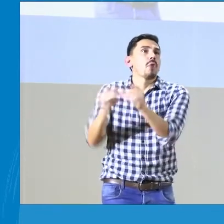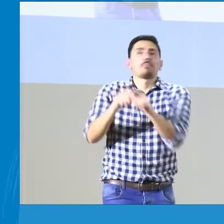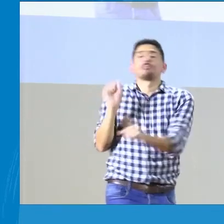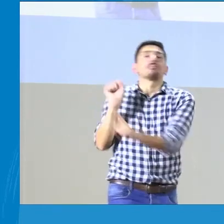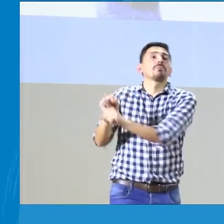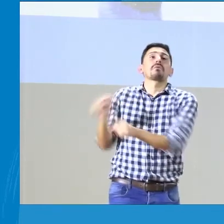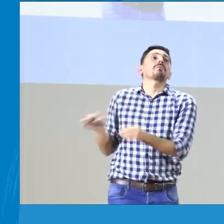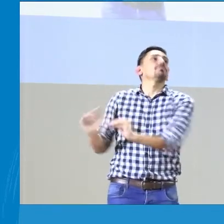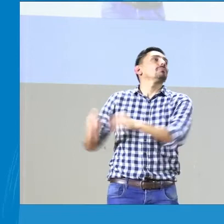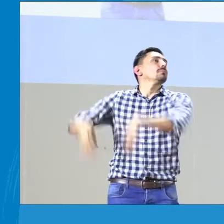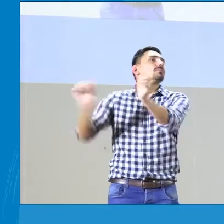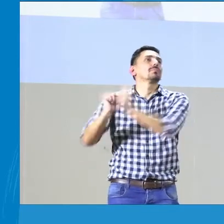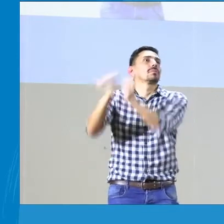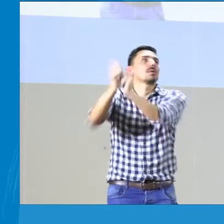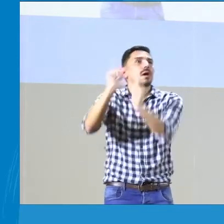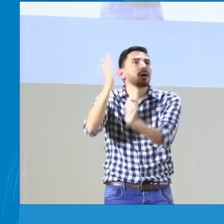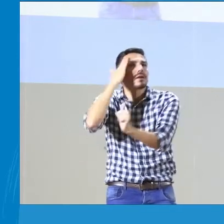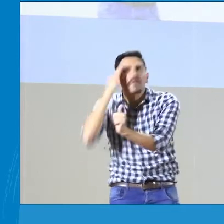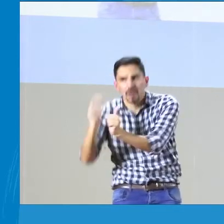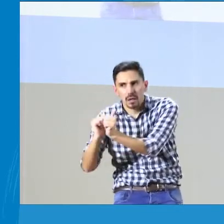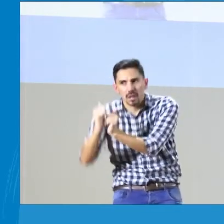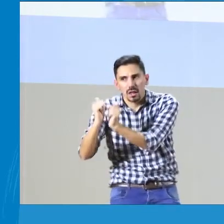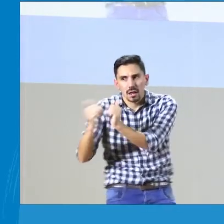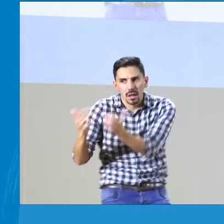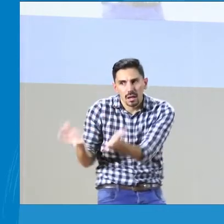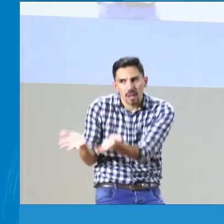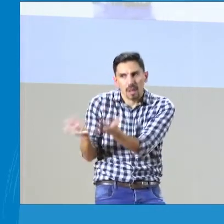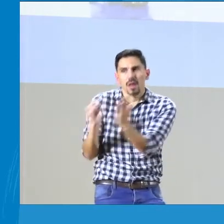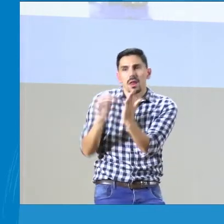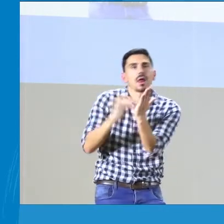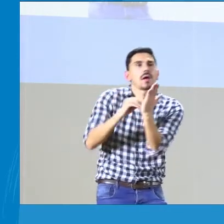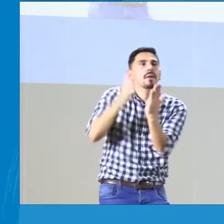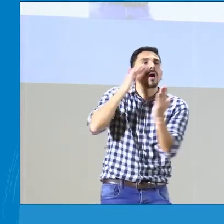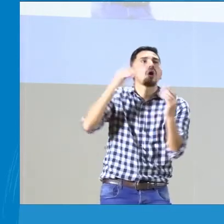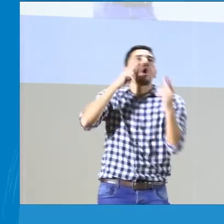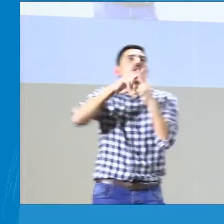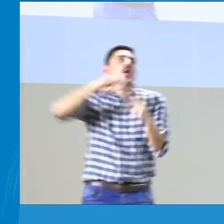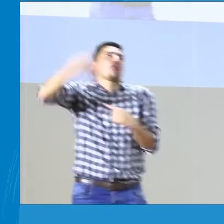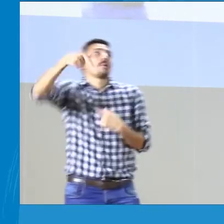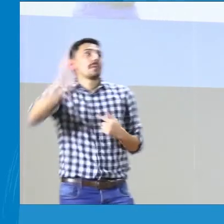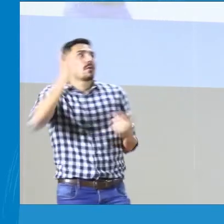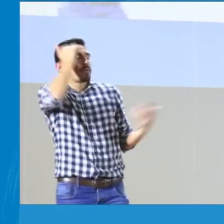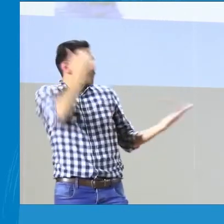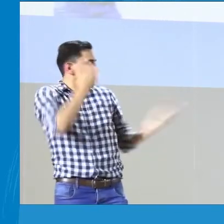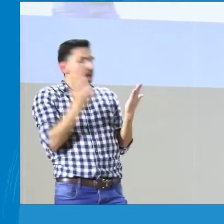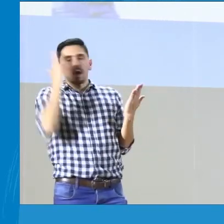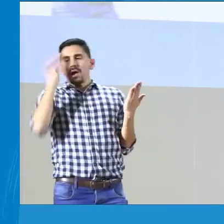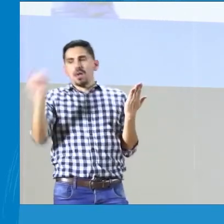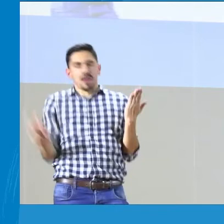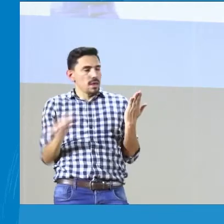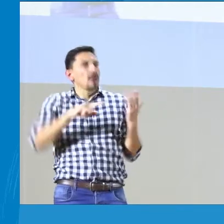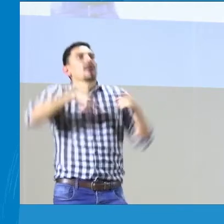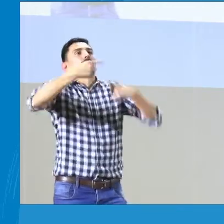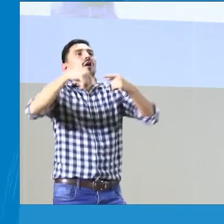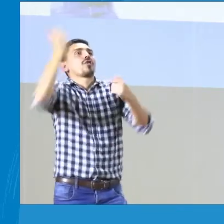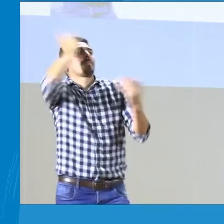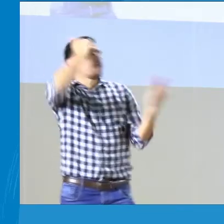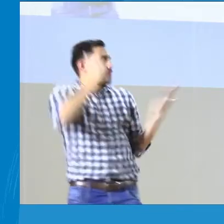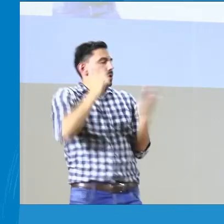anualmente se va haciendo. No solamente se le va dando el paso a los siguientes años en su nivel académico,